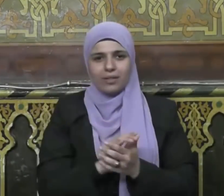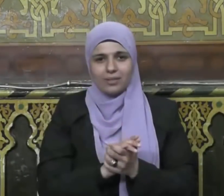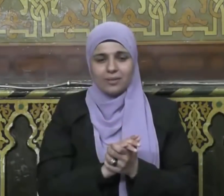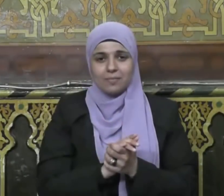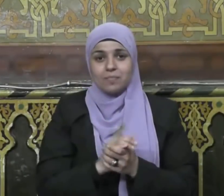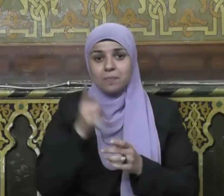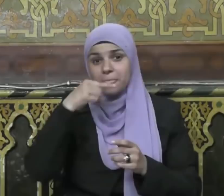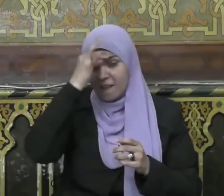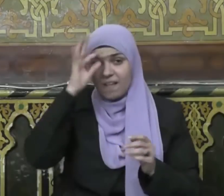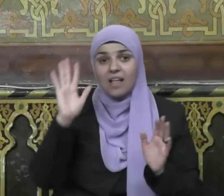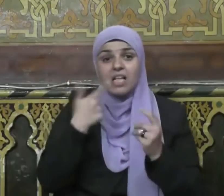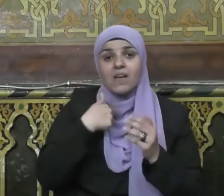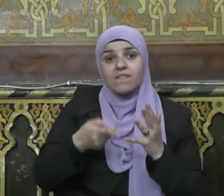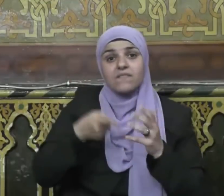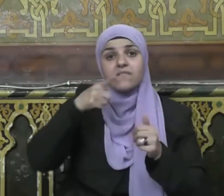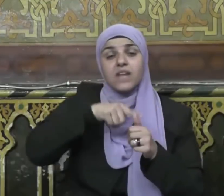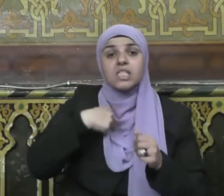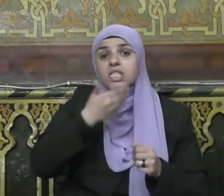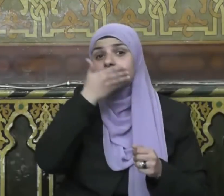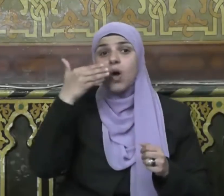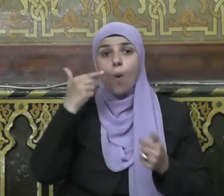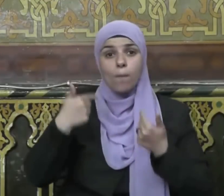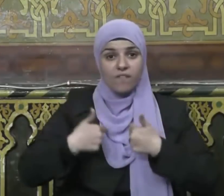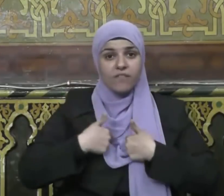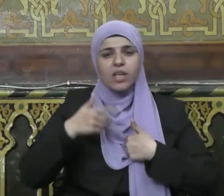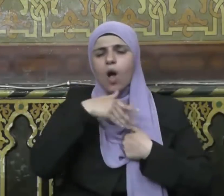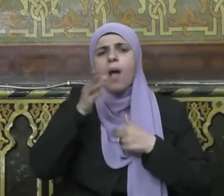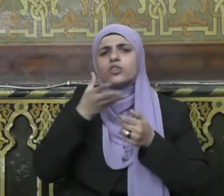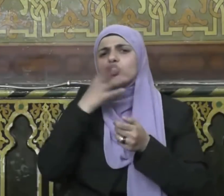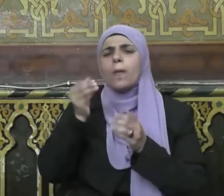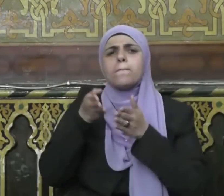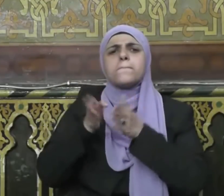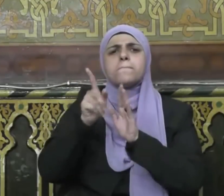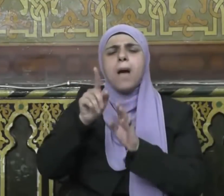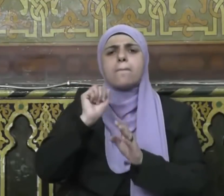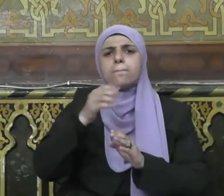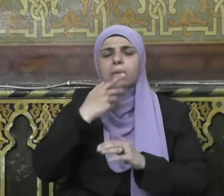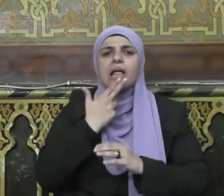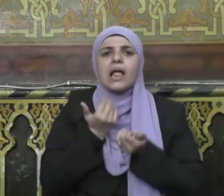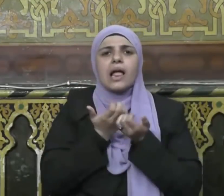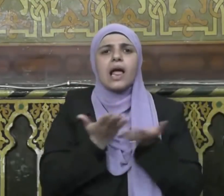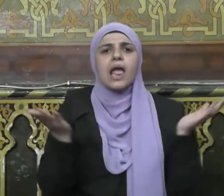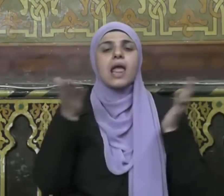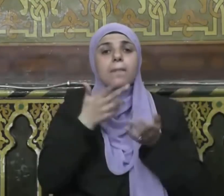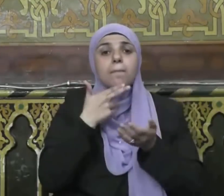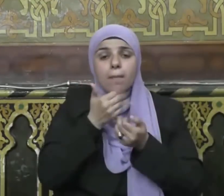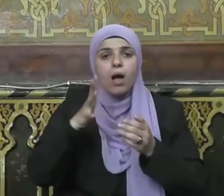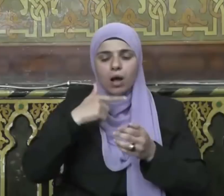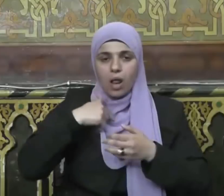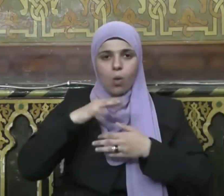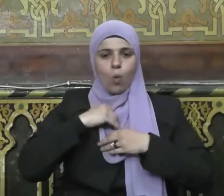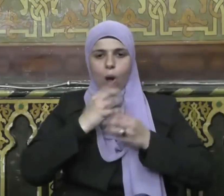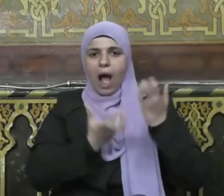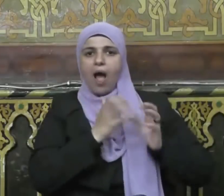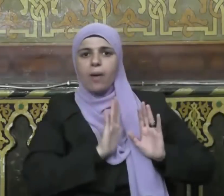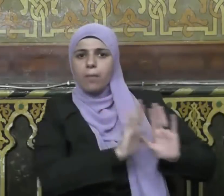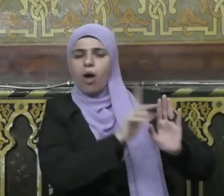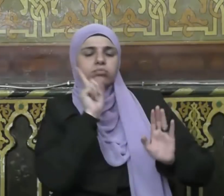وعن معاذ بن جبل رضي الله عنه قال كنت مع النبي صلى الله عليه وسلم في سفر